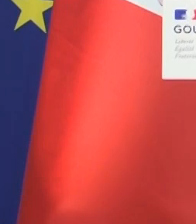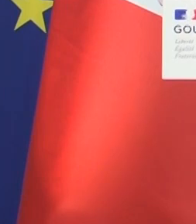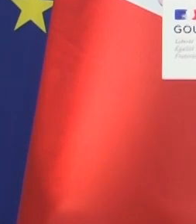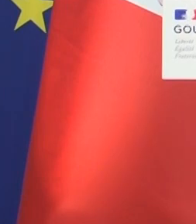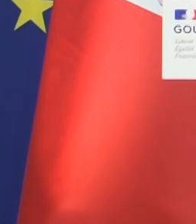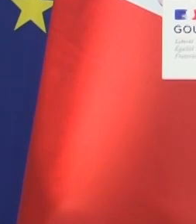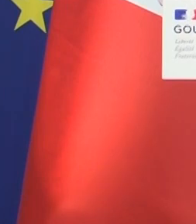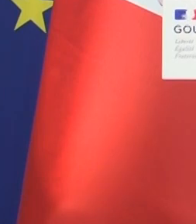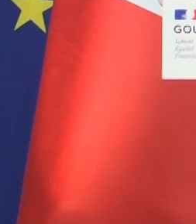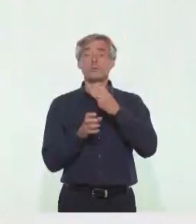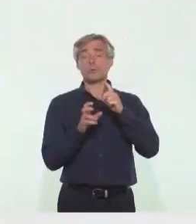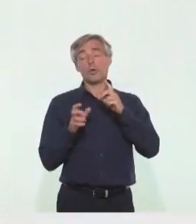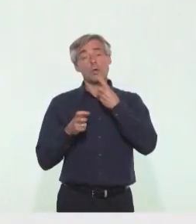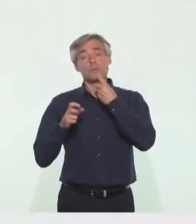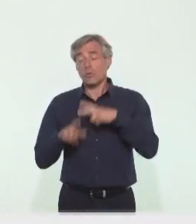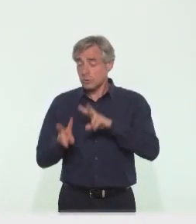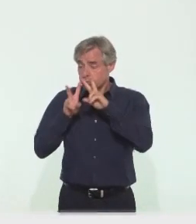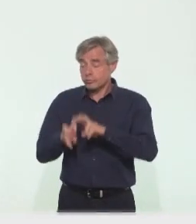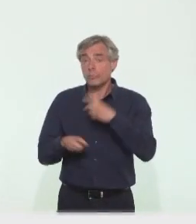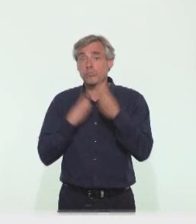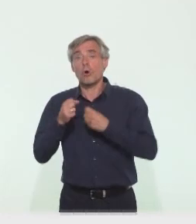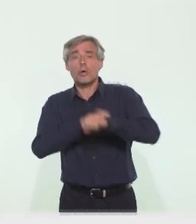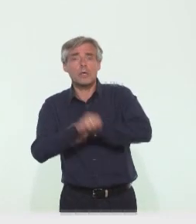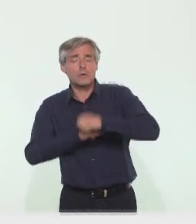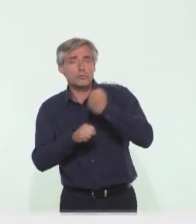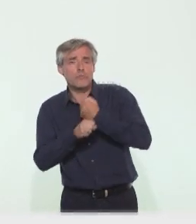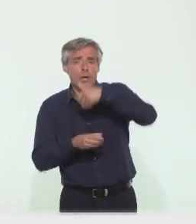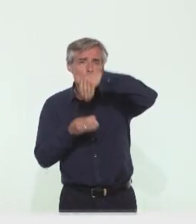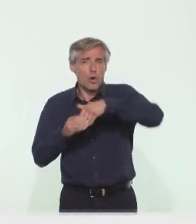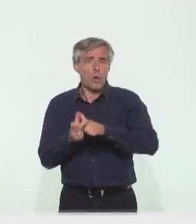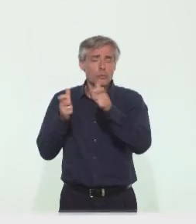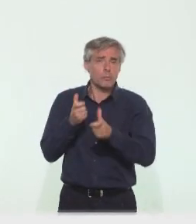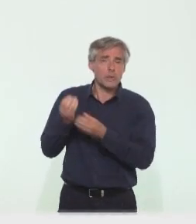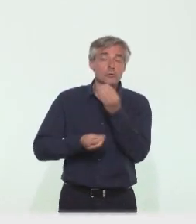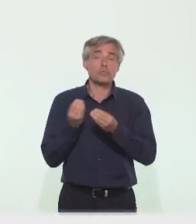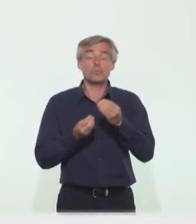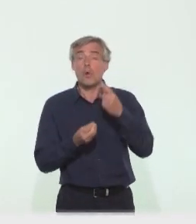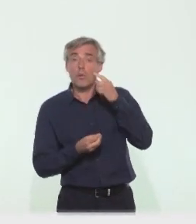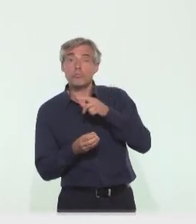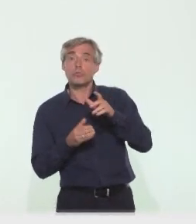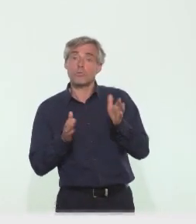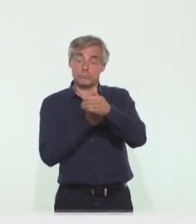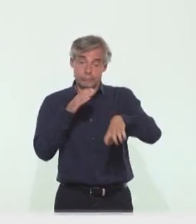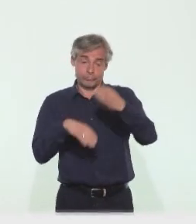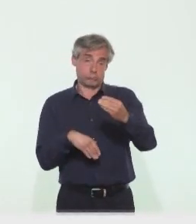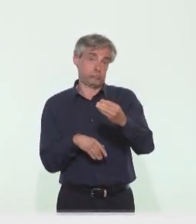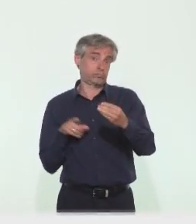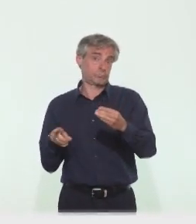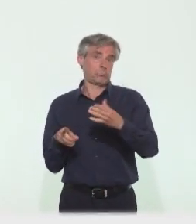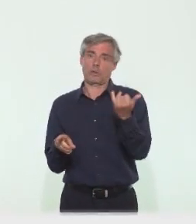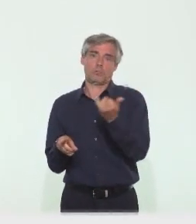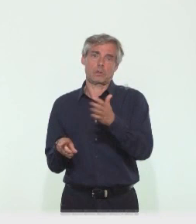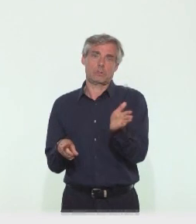collectives, par exemple pour l'organisation du travail au sein d'une entreprise, ou l'aide au déconfinement, ne sont pas envisageables.